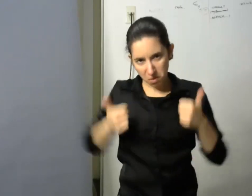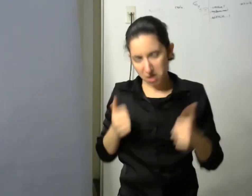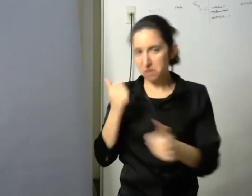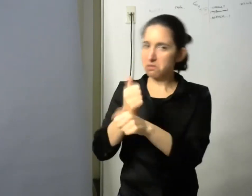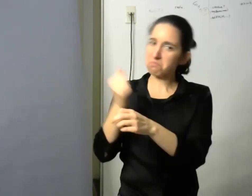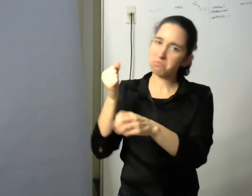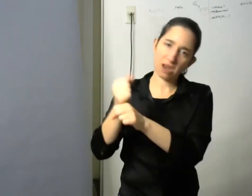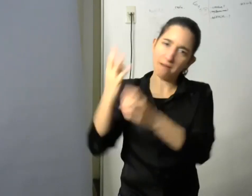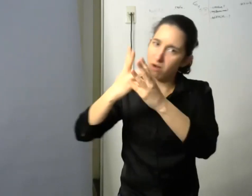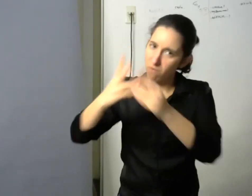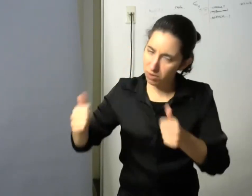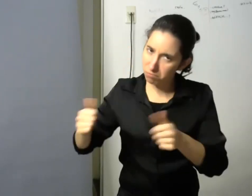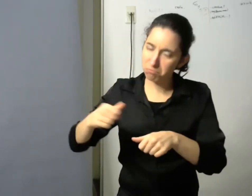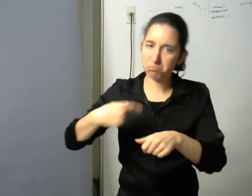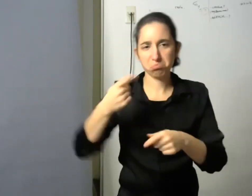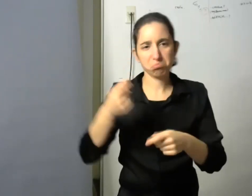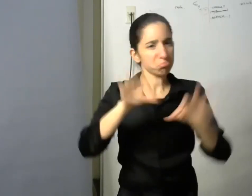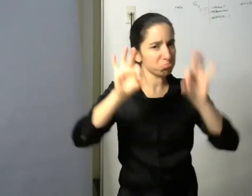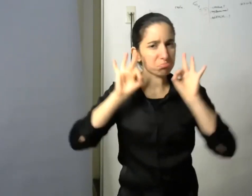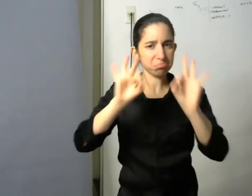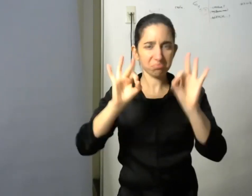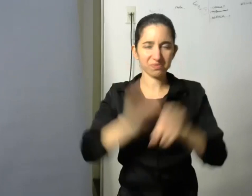esa es una misión cumplida